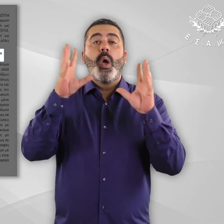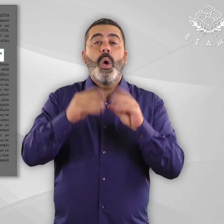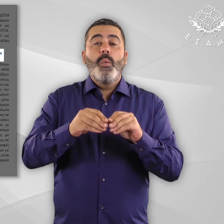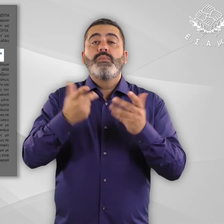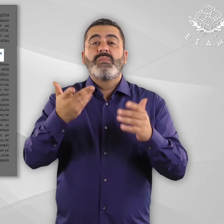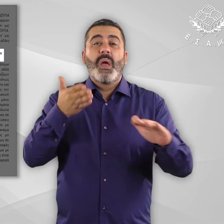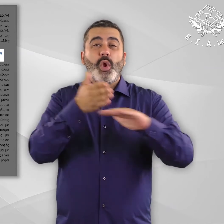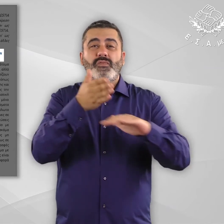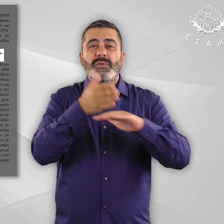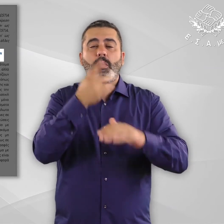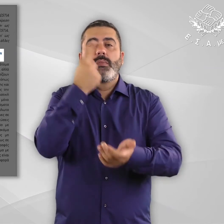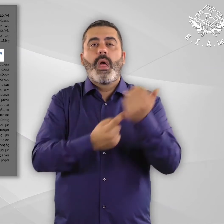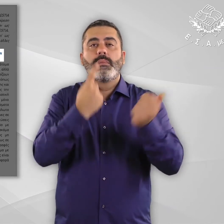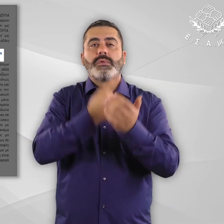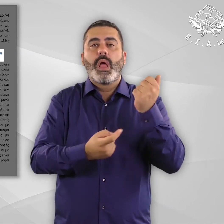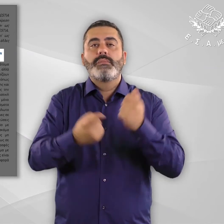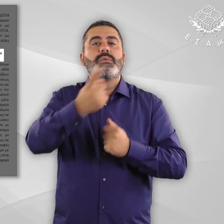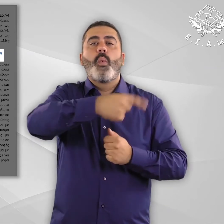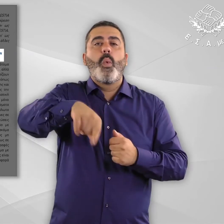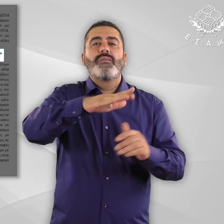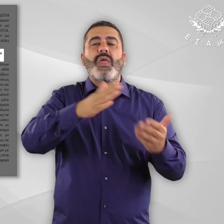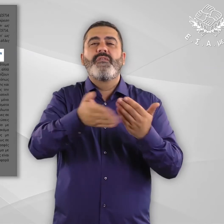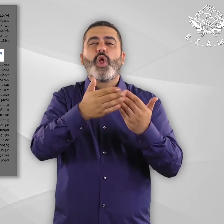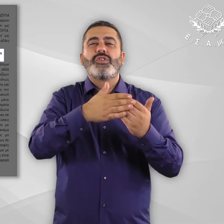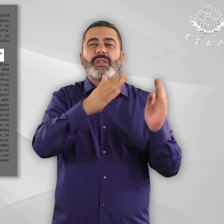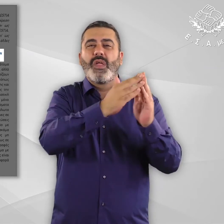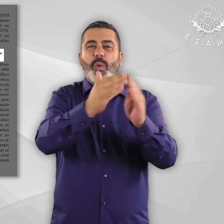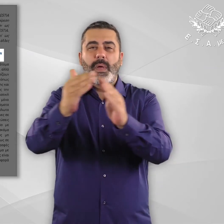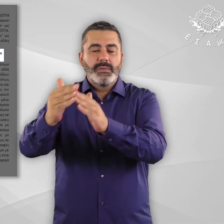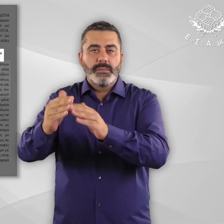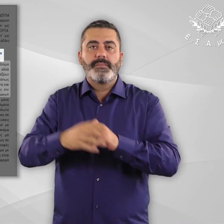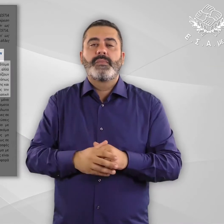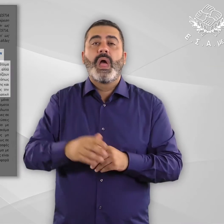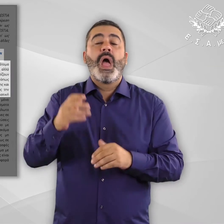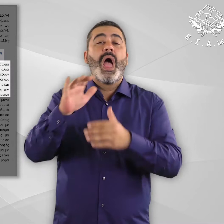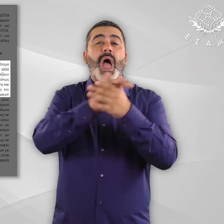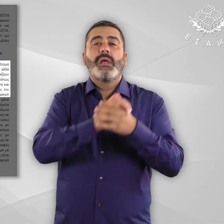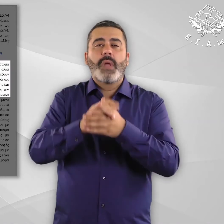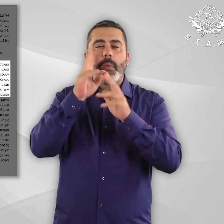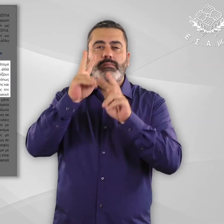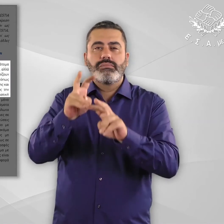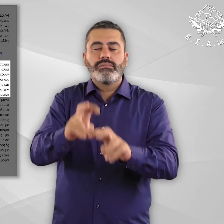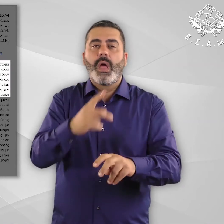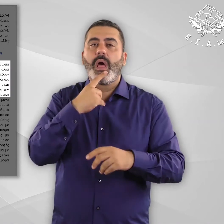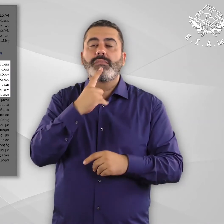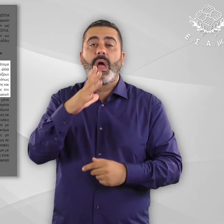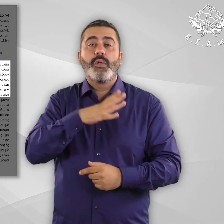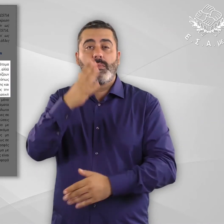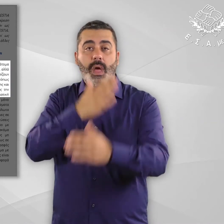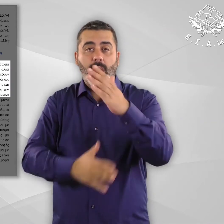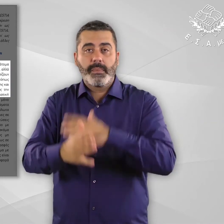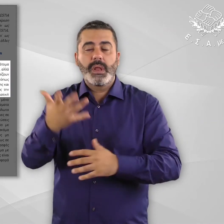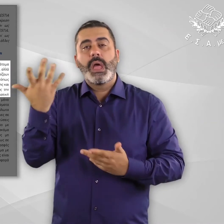Υποενότητα Έλλειψη προσβασιμότητα σε δομές υποδοχής και φιλοξενίας. Σύμφωνα με πληροφορίες που έχει